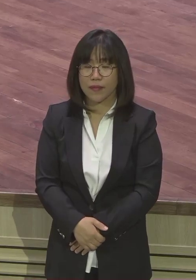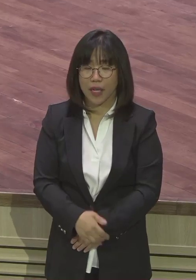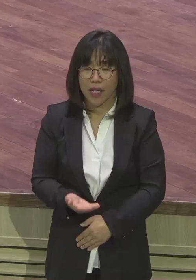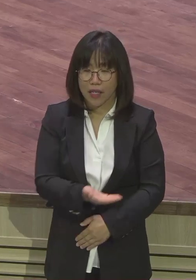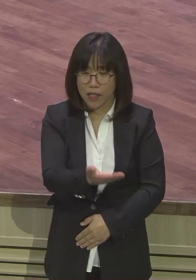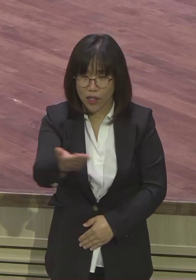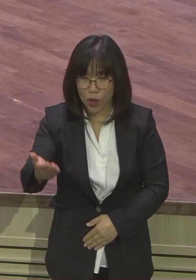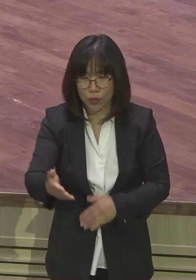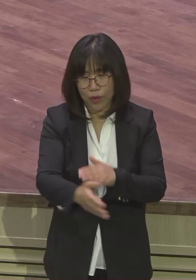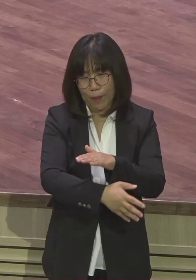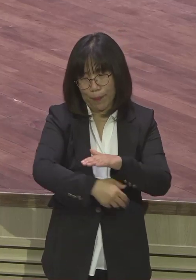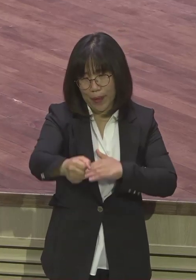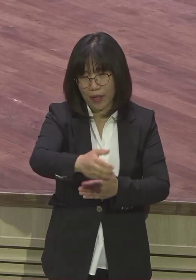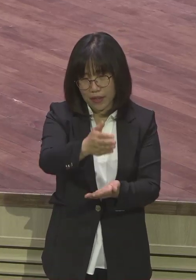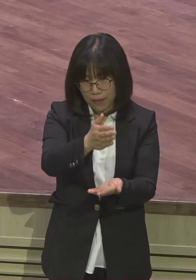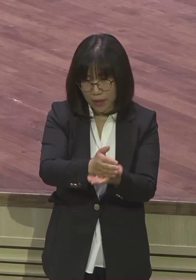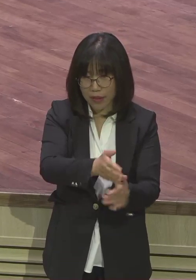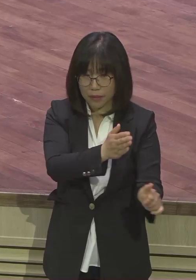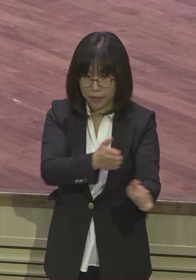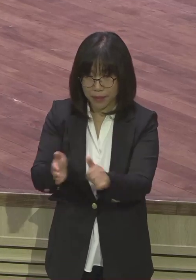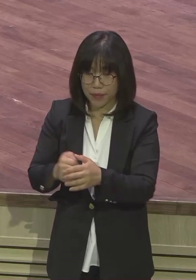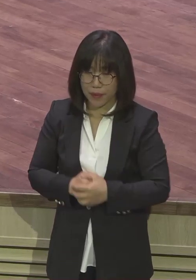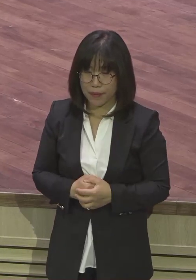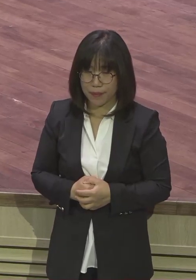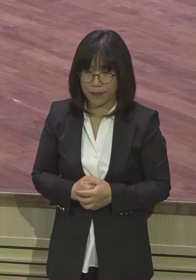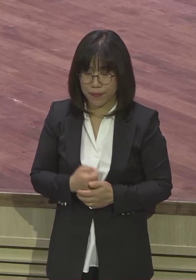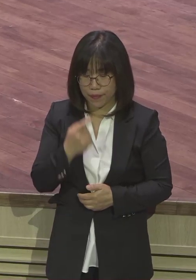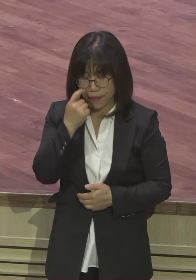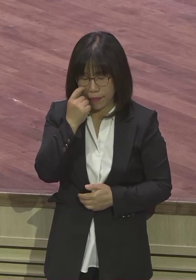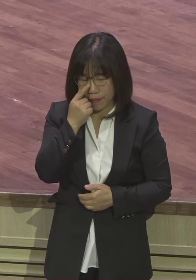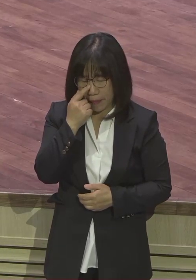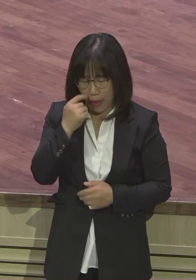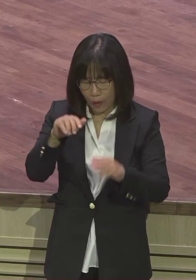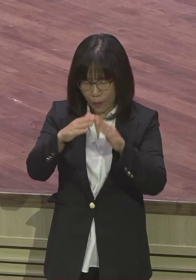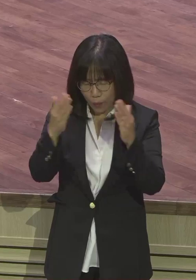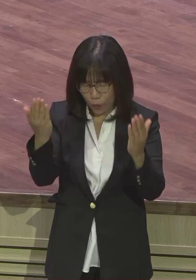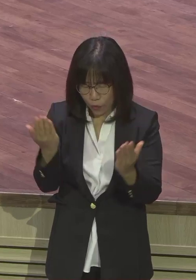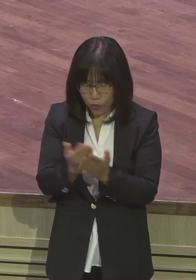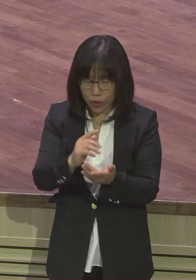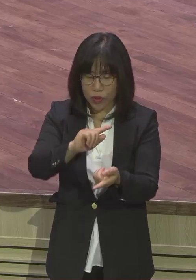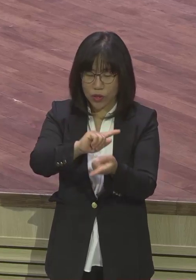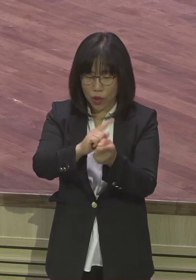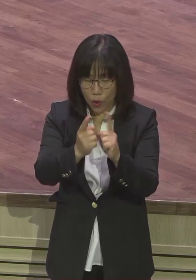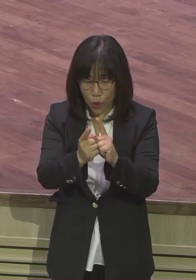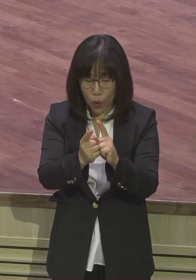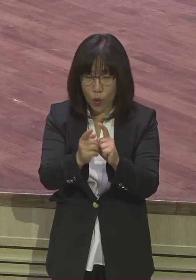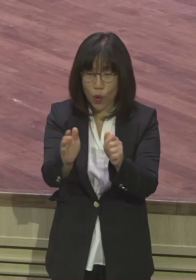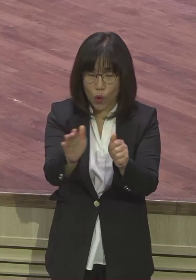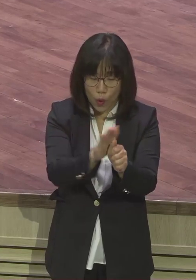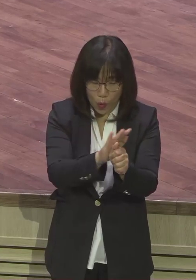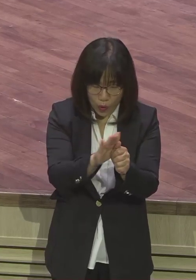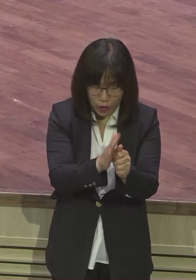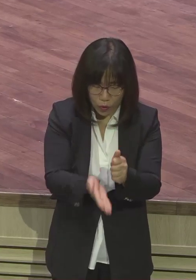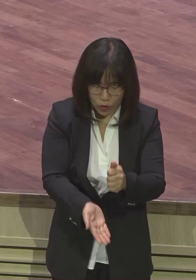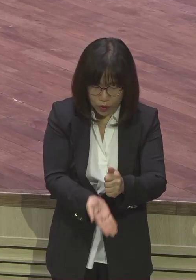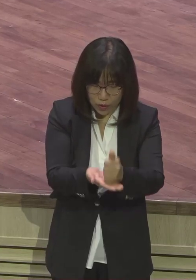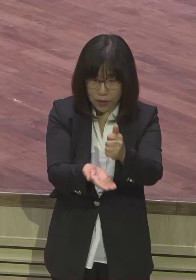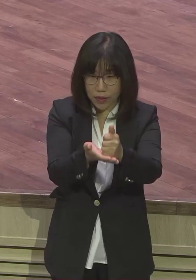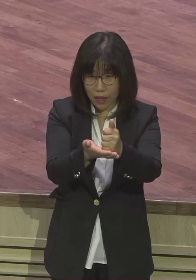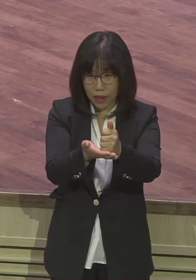바랍니다. 영계 전성도는 모든 기관 부서가 이렇게 서로 살려주고 용서하고 화해하고 하나 되고 잘